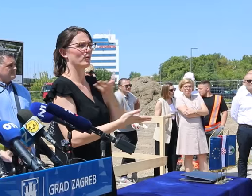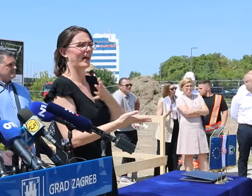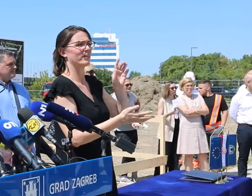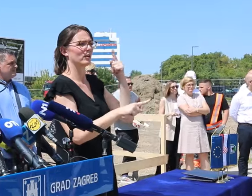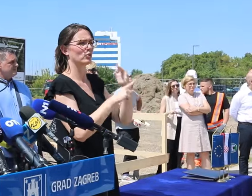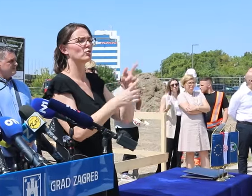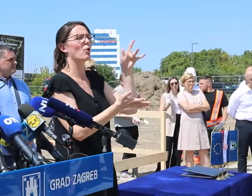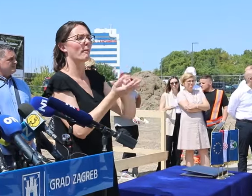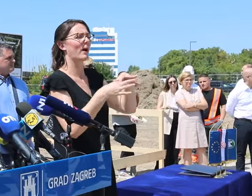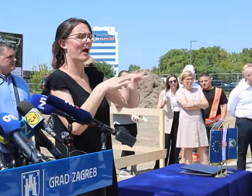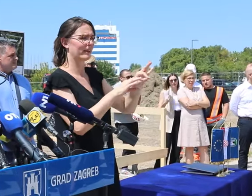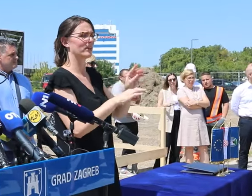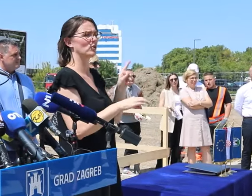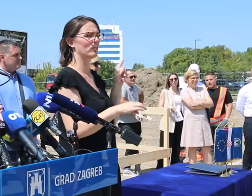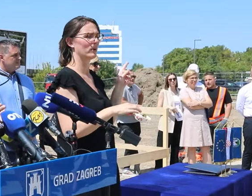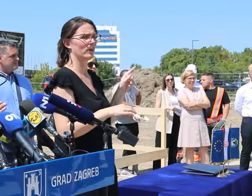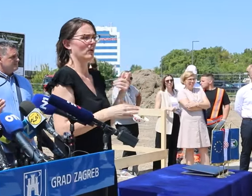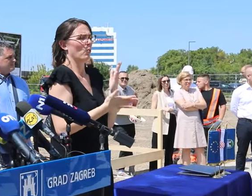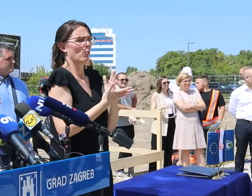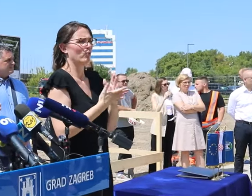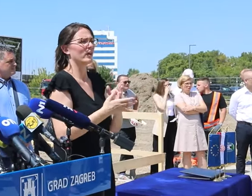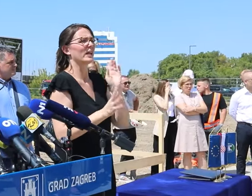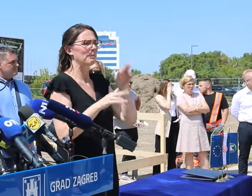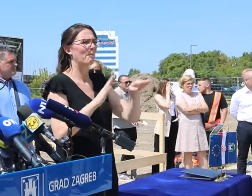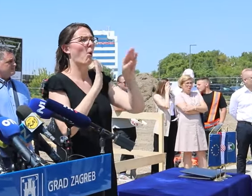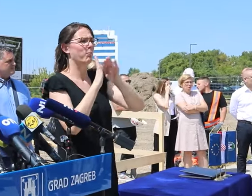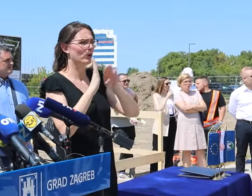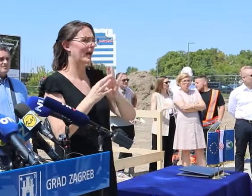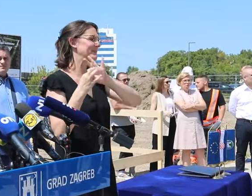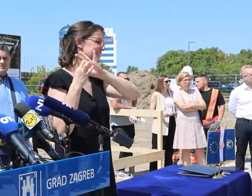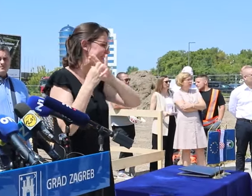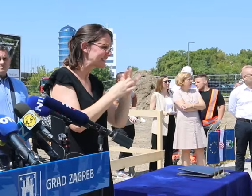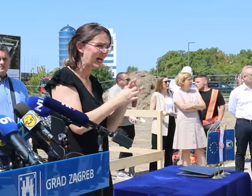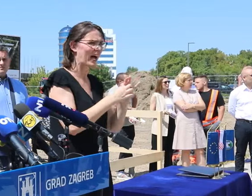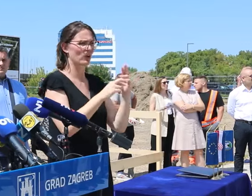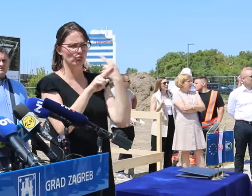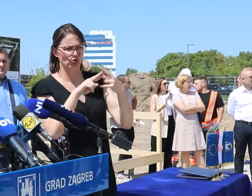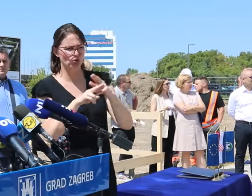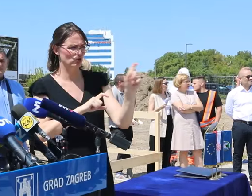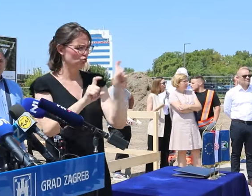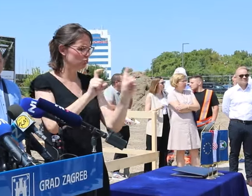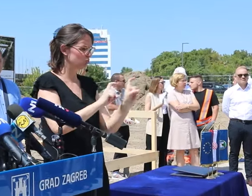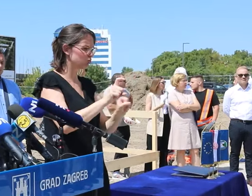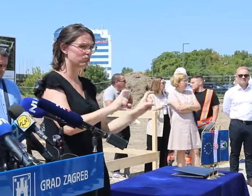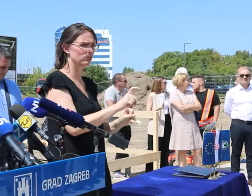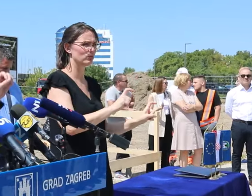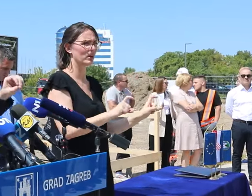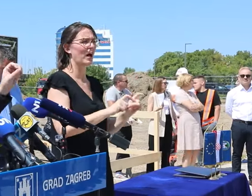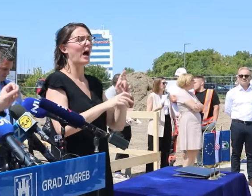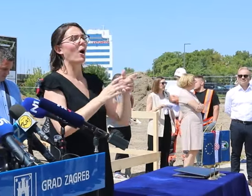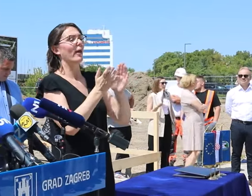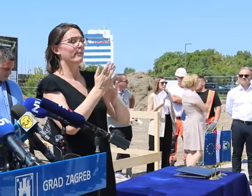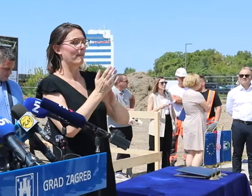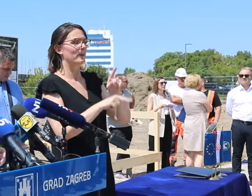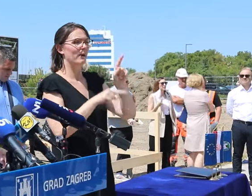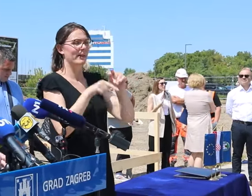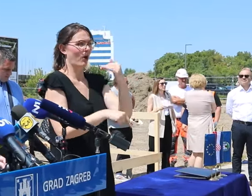u nasom govornici, pa ćemo, znači u svakom slučaju ide program sustavne deratizacije po gradskim četvrtima, periodički, a onda ukoliko